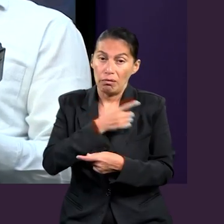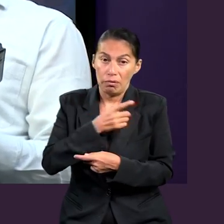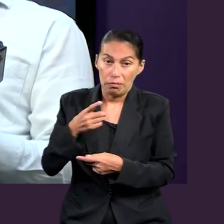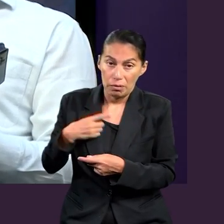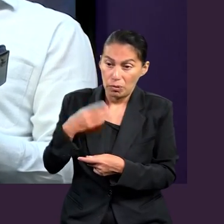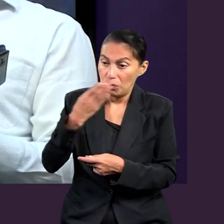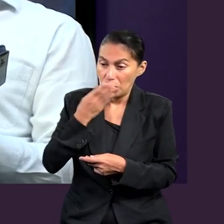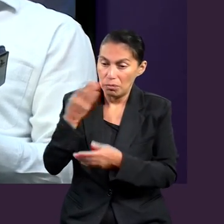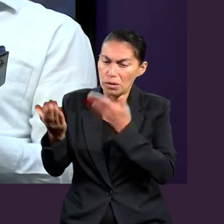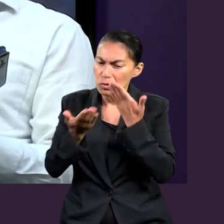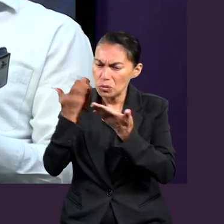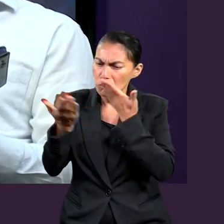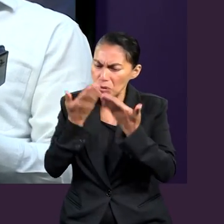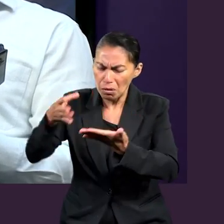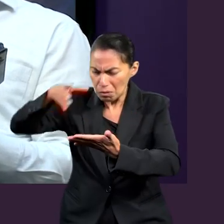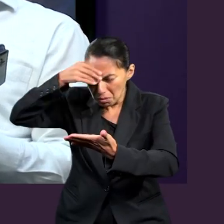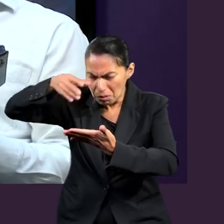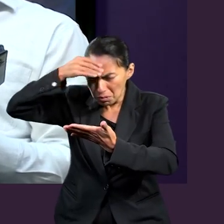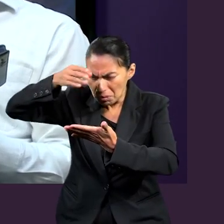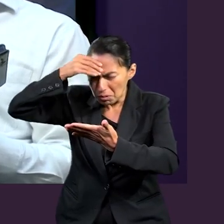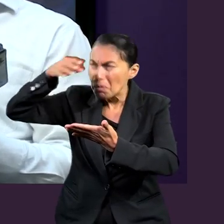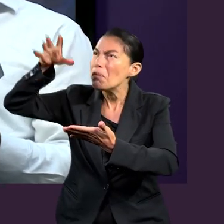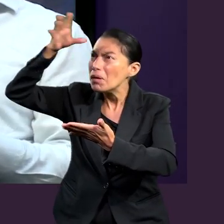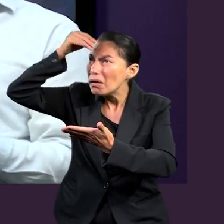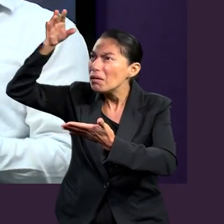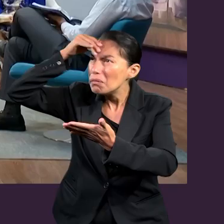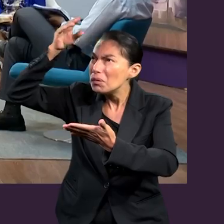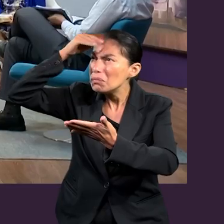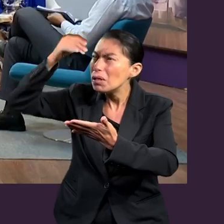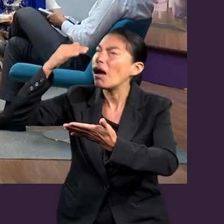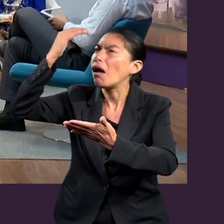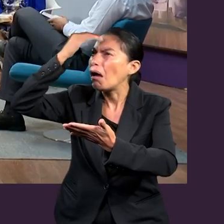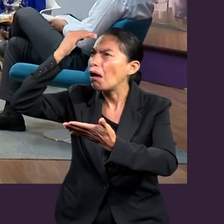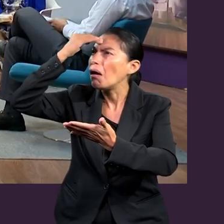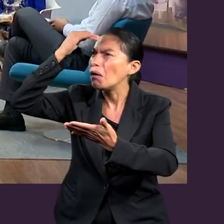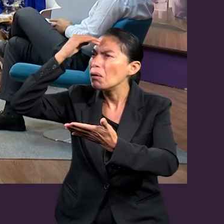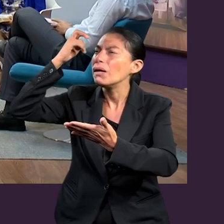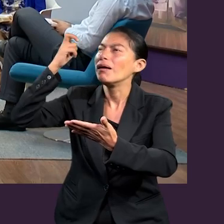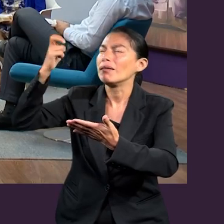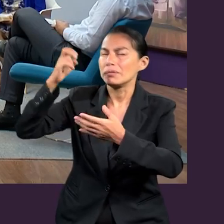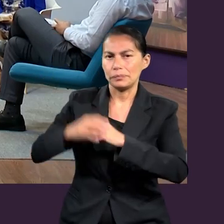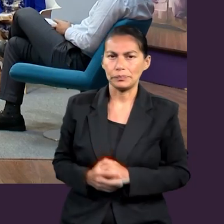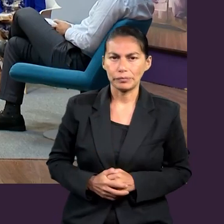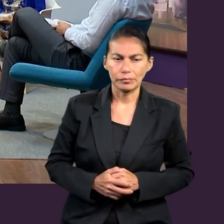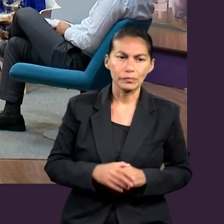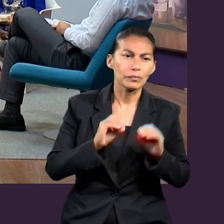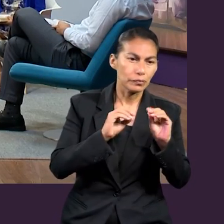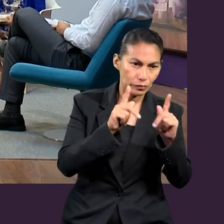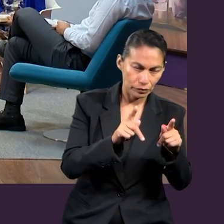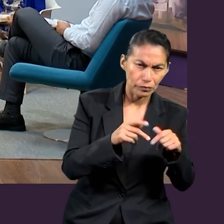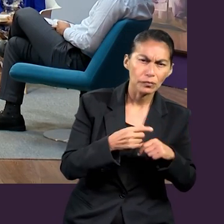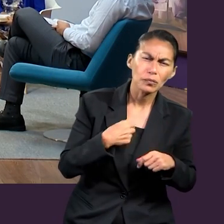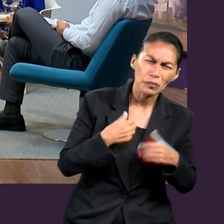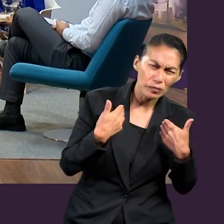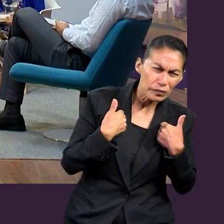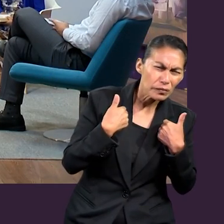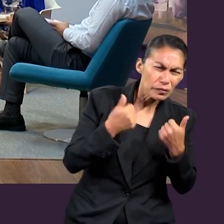deberíamos hacerlo, procurar conocer más a Dios. Muy bien. Entonces, si entiendo lo que tú estás enfatizando es,